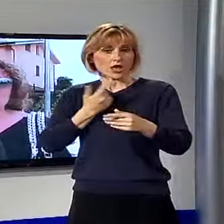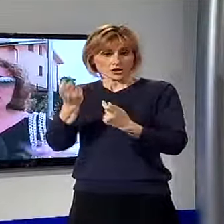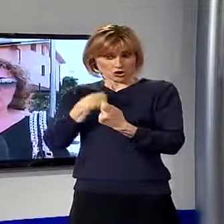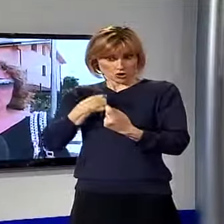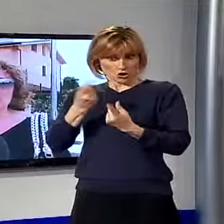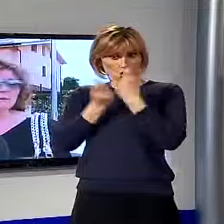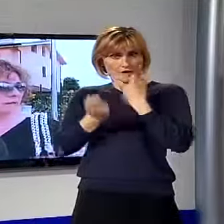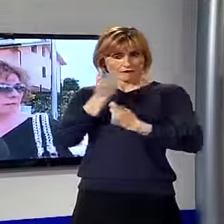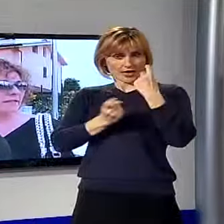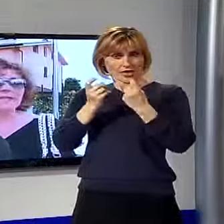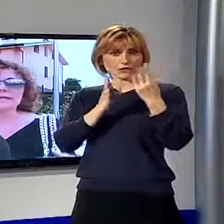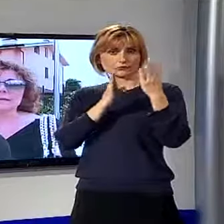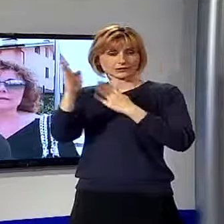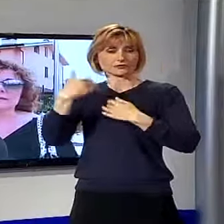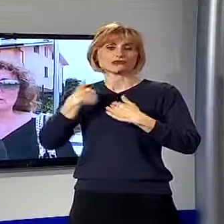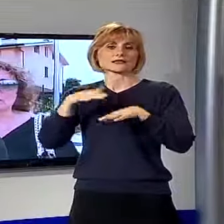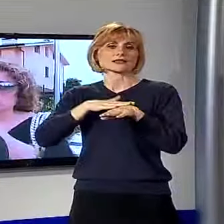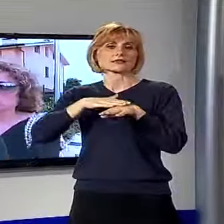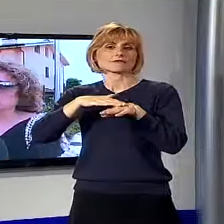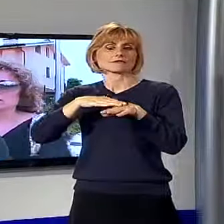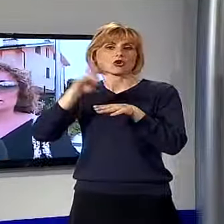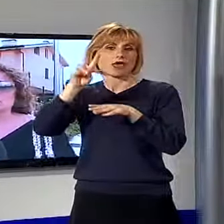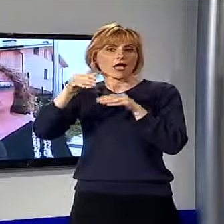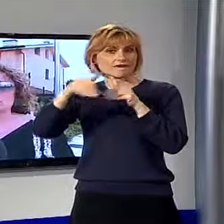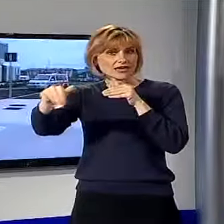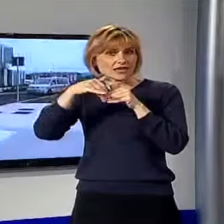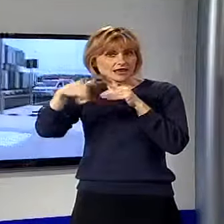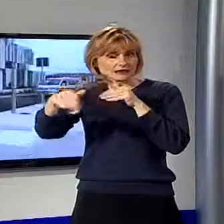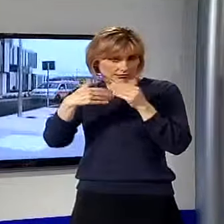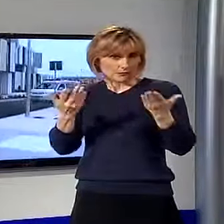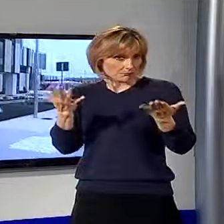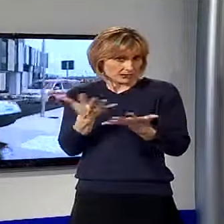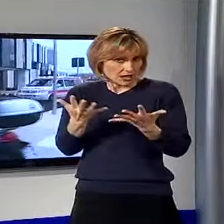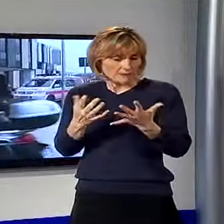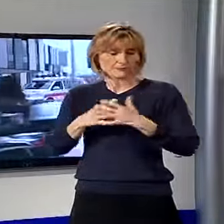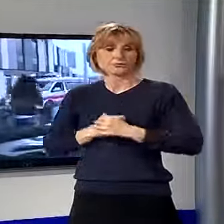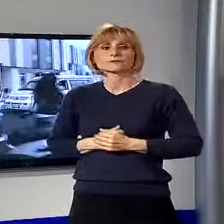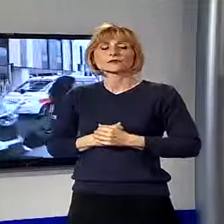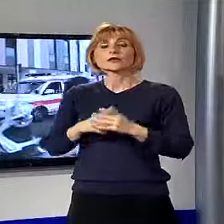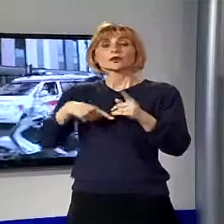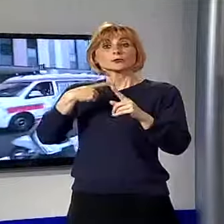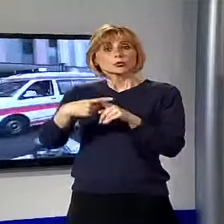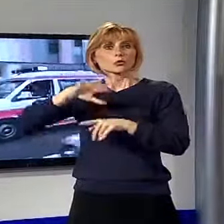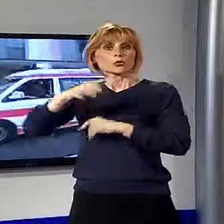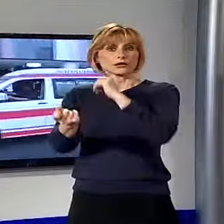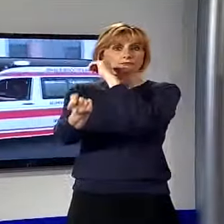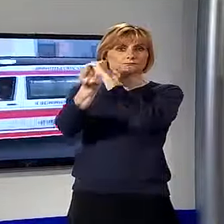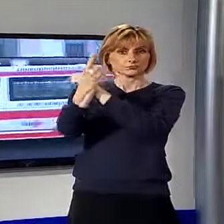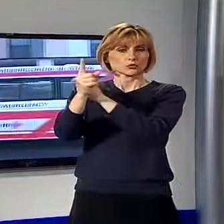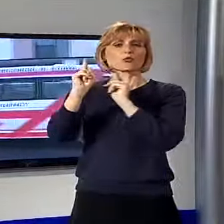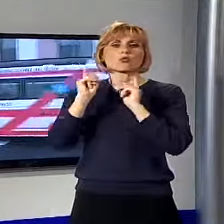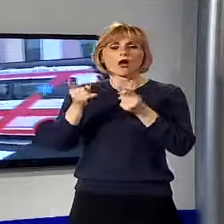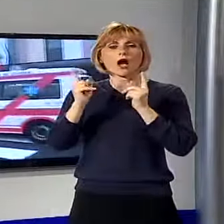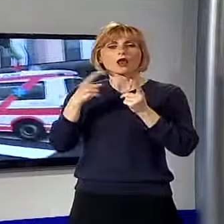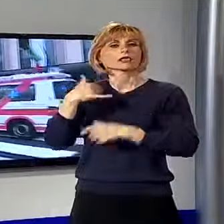c'è un servizio, una vetta, insomma, che porta dentro. Un altro problemino da niente che sta emergendo è quello dei